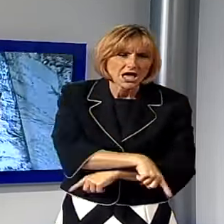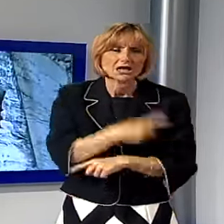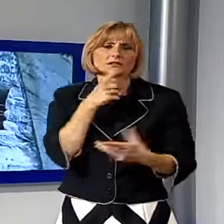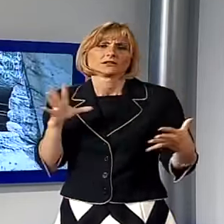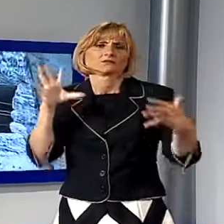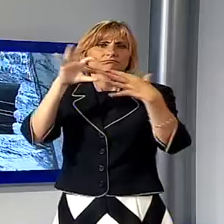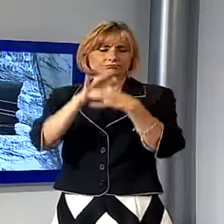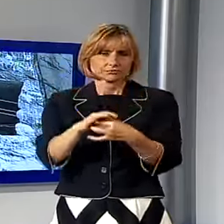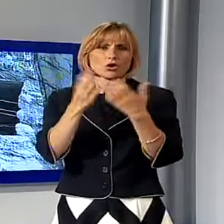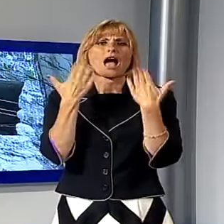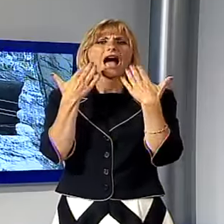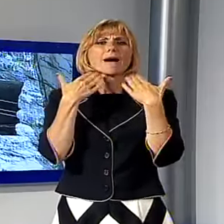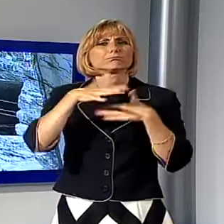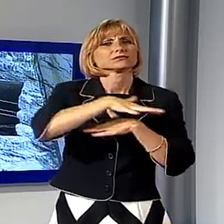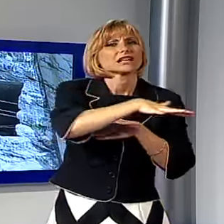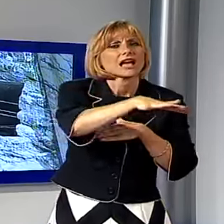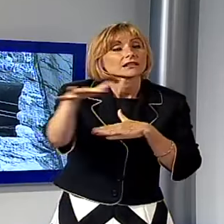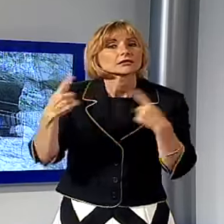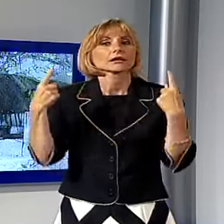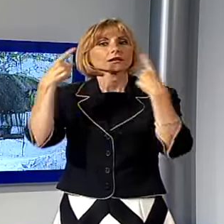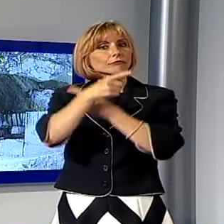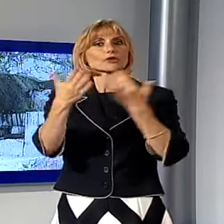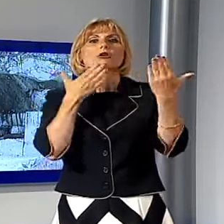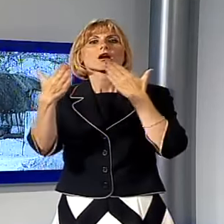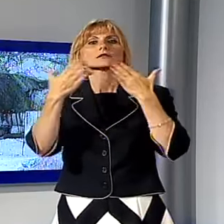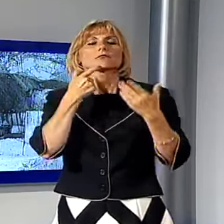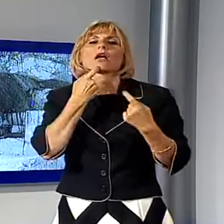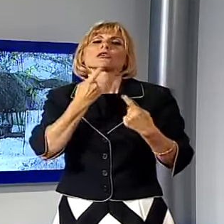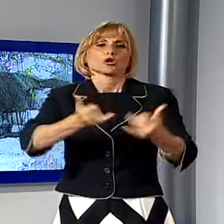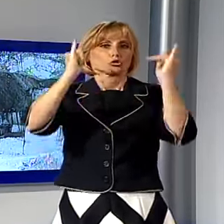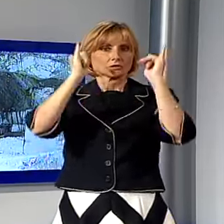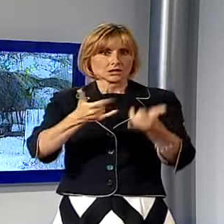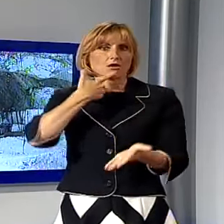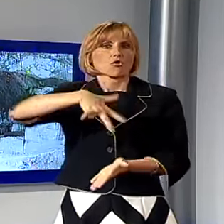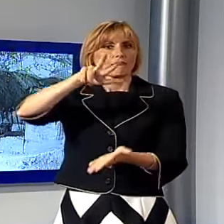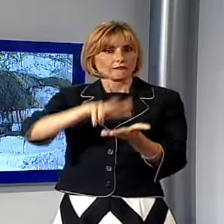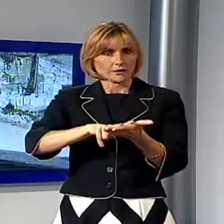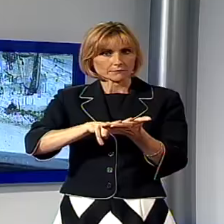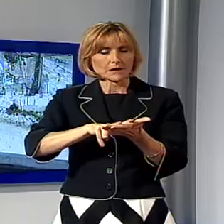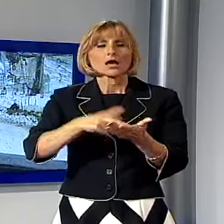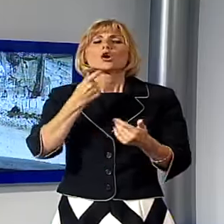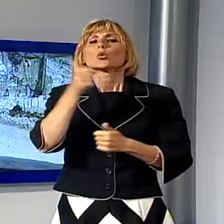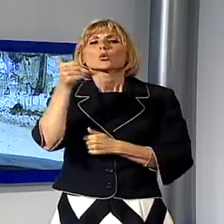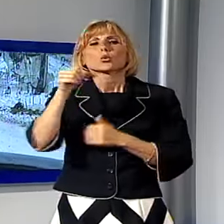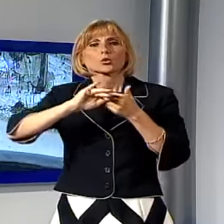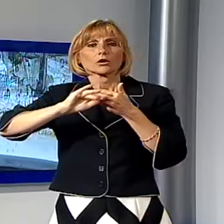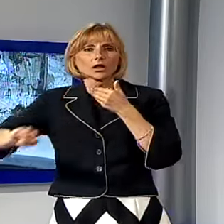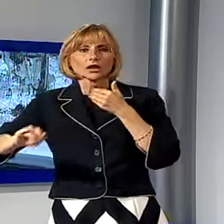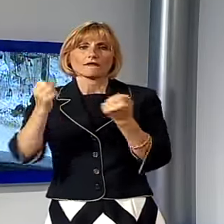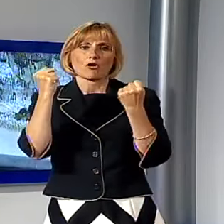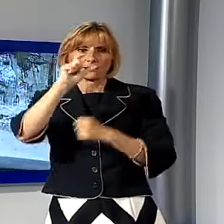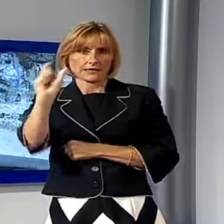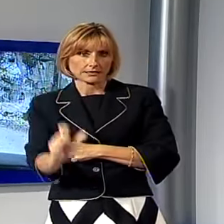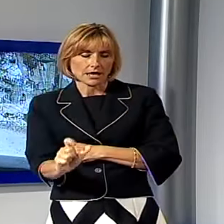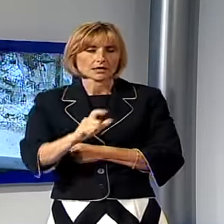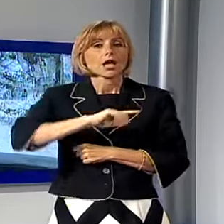ideologie ambientaliste ha però avuto l'ok dell'Assemblea che si è espressa a maggioranza con l'astenzione di Forza Italia per quanto riguarda le Alpi